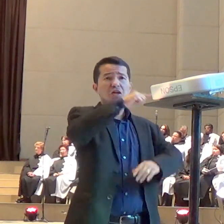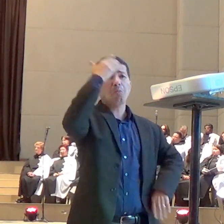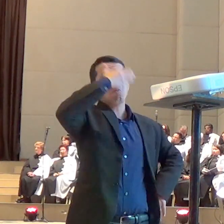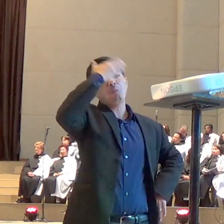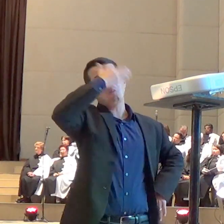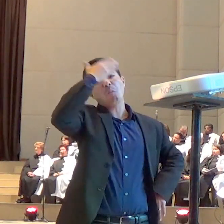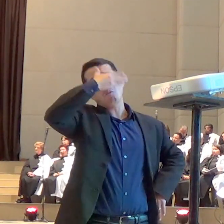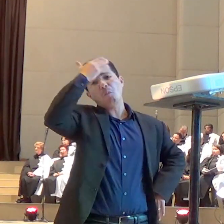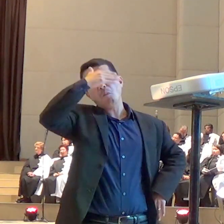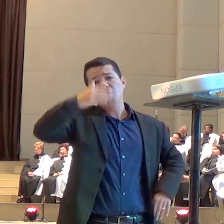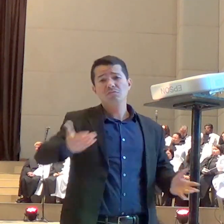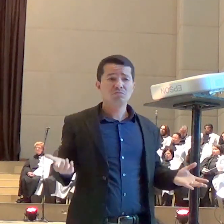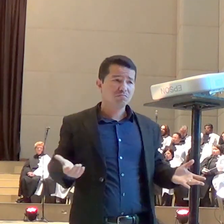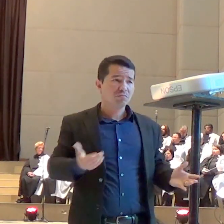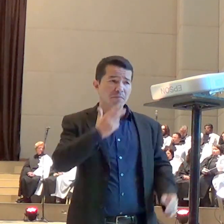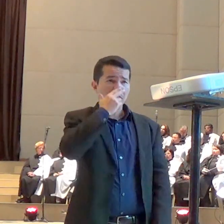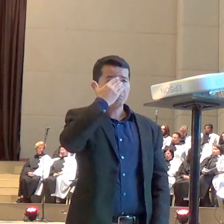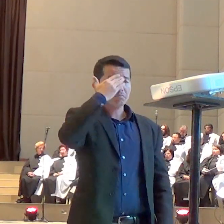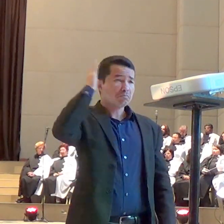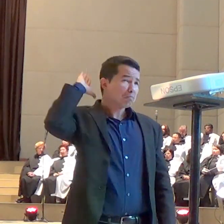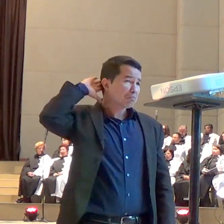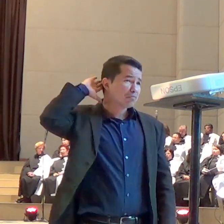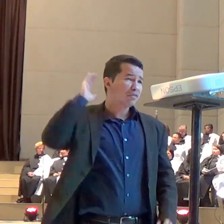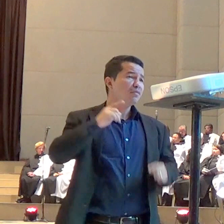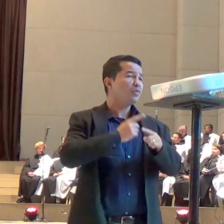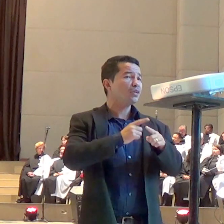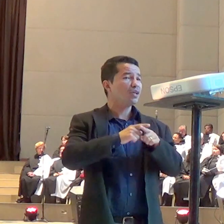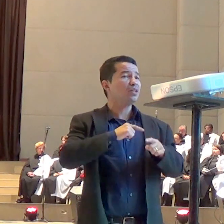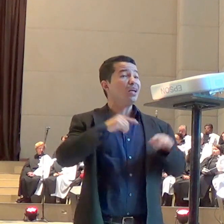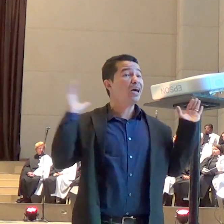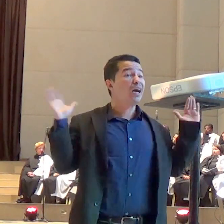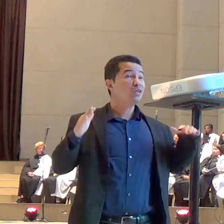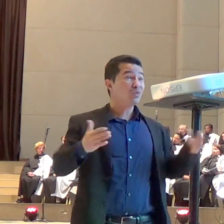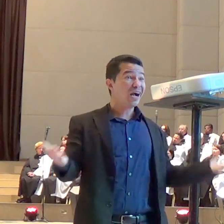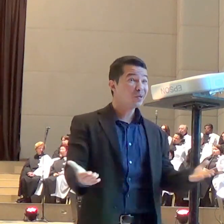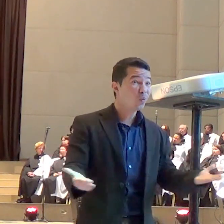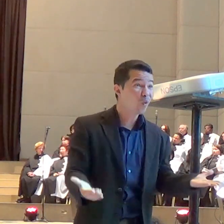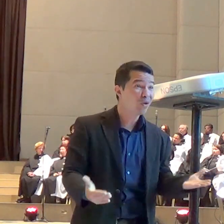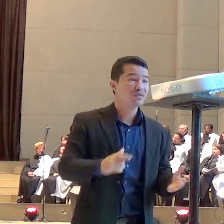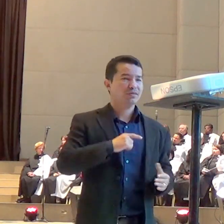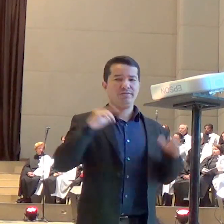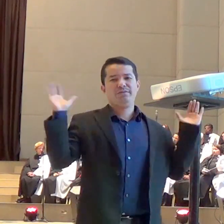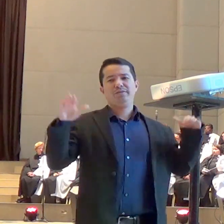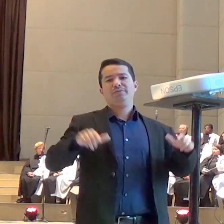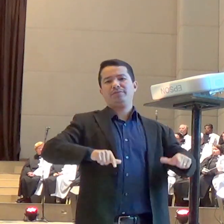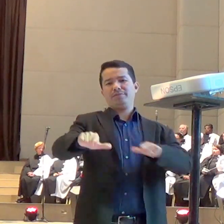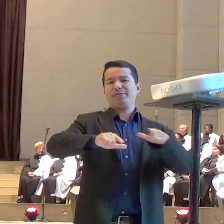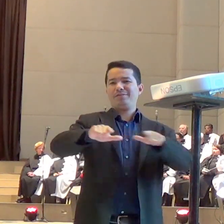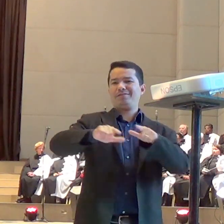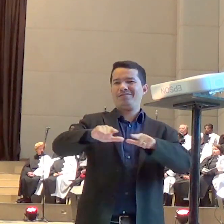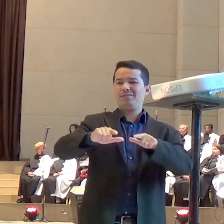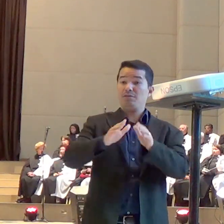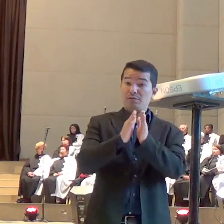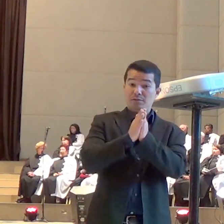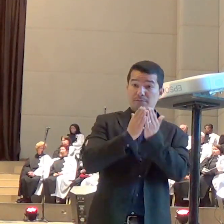gente não vê, mas eles estão trabalhando. E a palavra de Deus vai nos dizer que algumas vezes